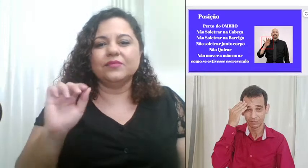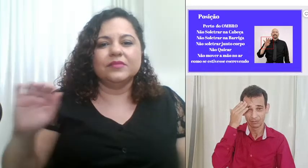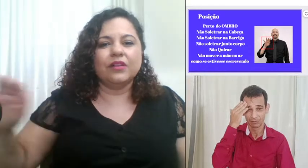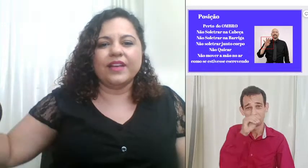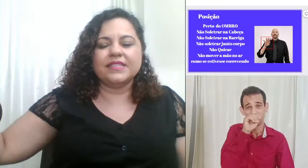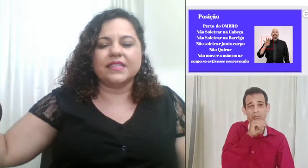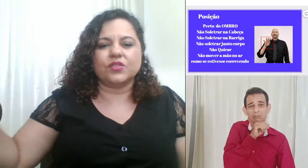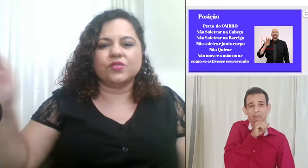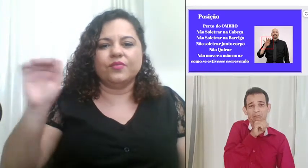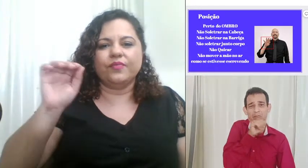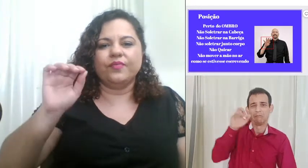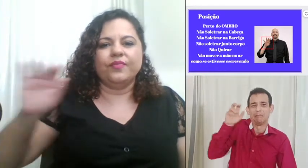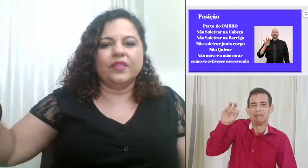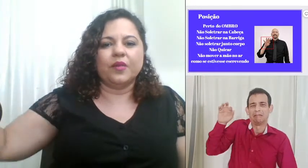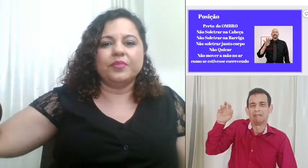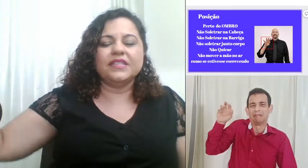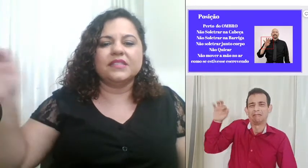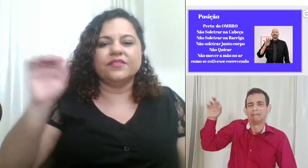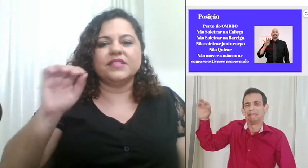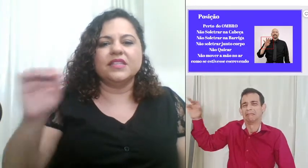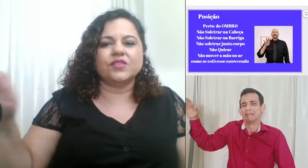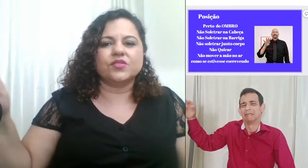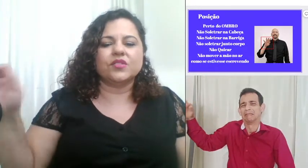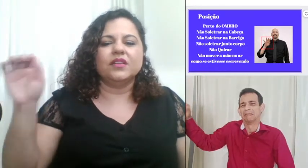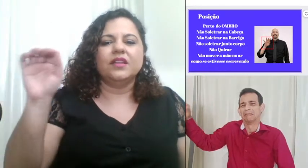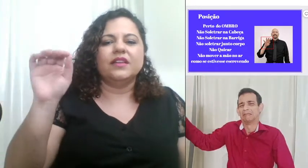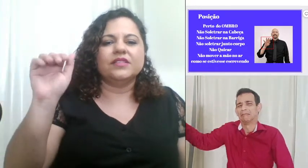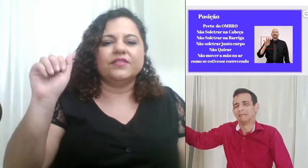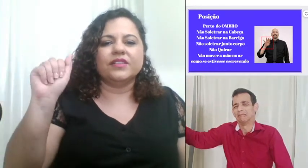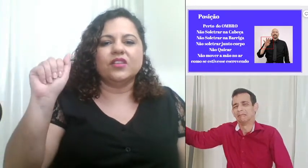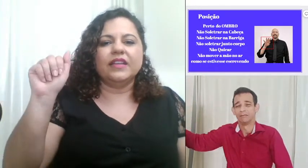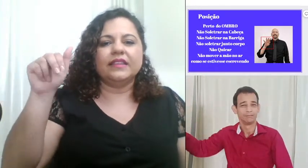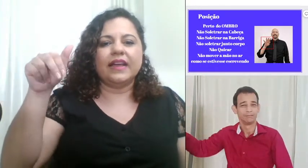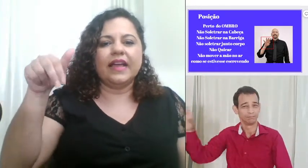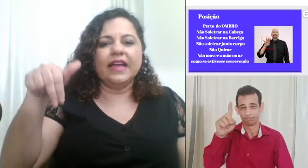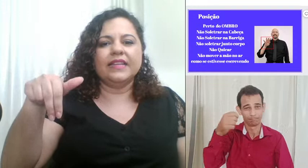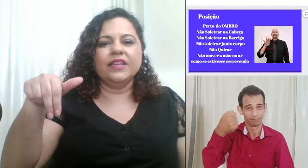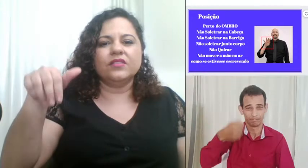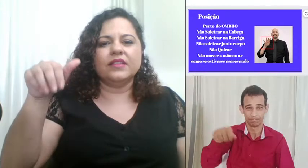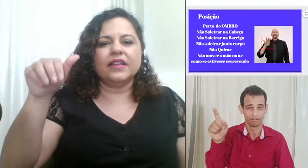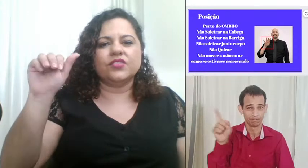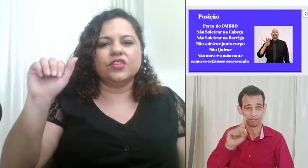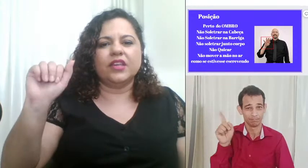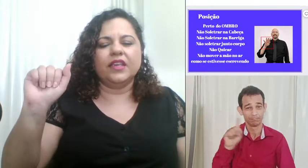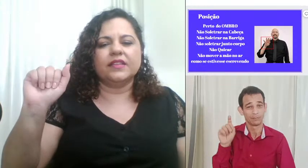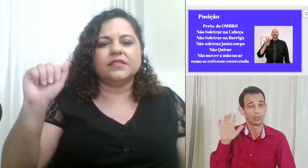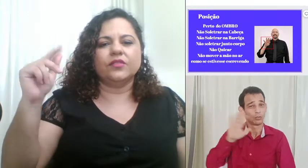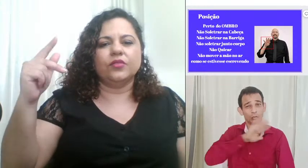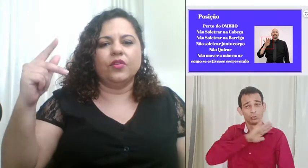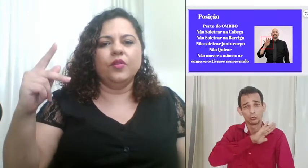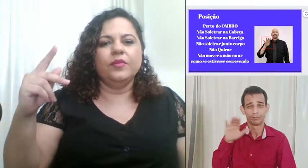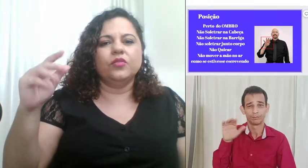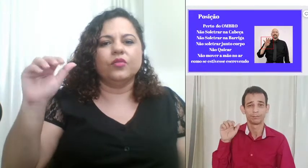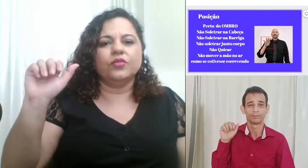faz isso não precisa fazer isso você vai soletrar dentro da caixinha seu nome todo